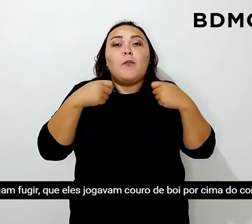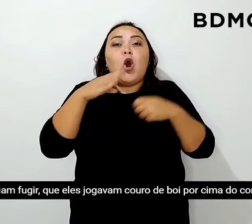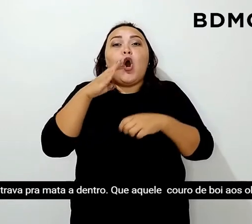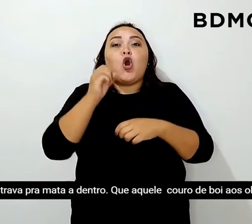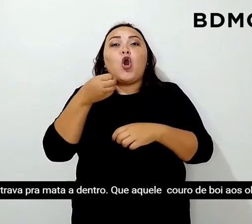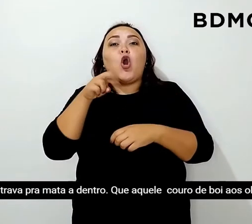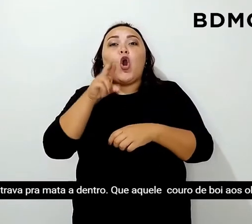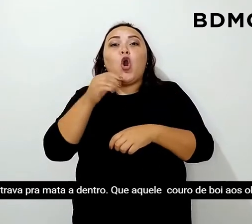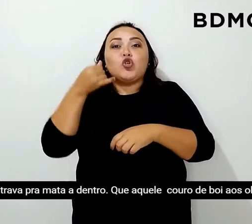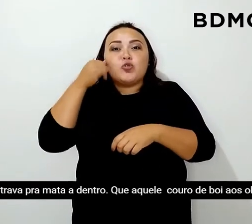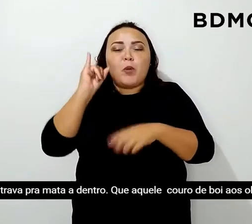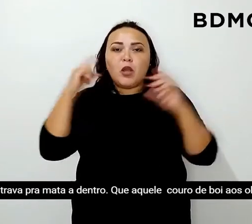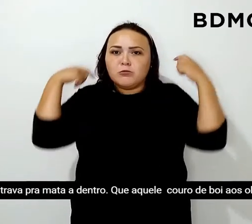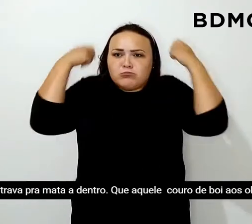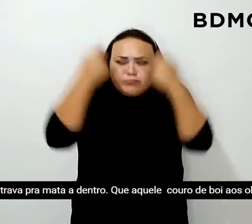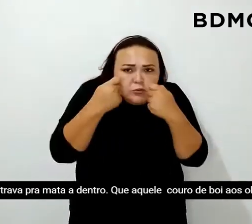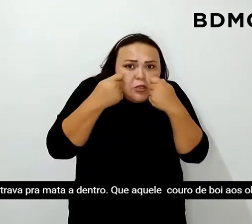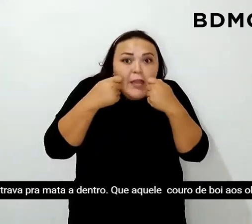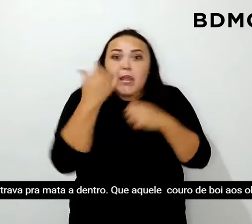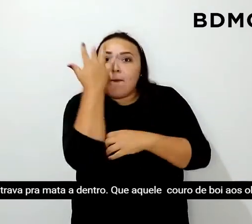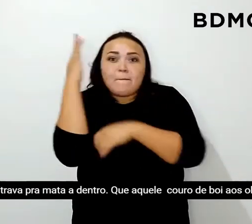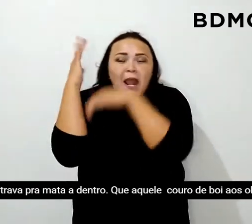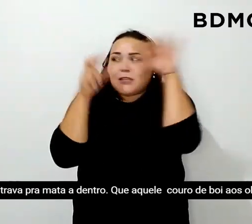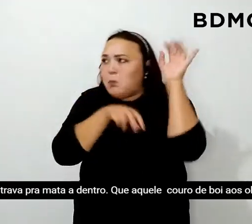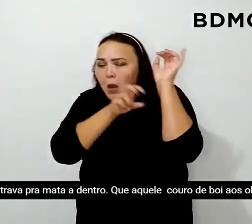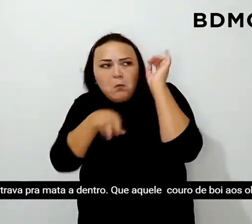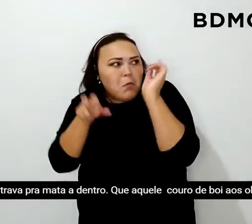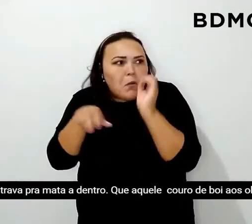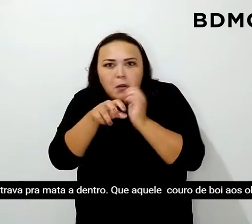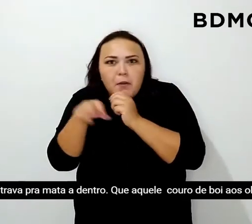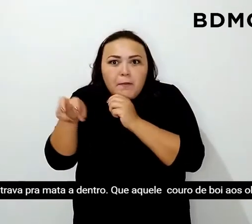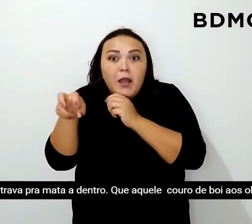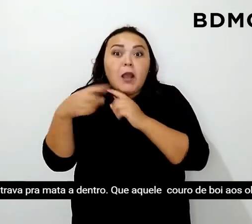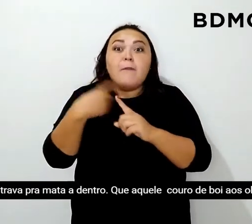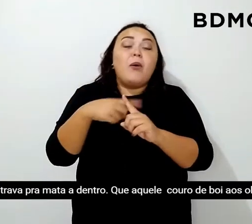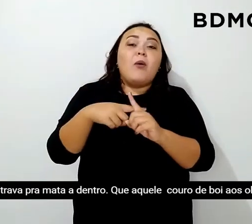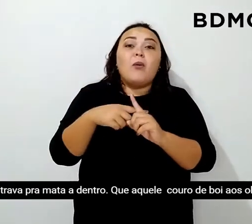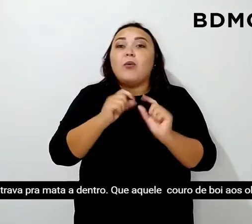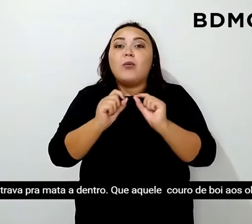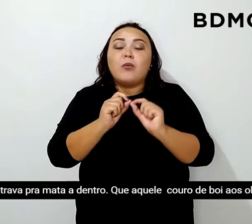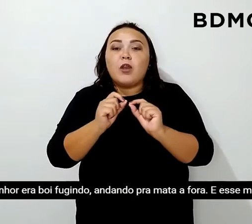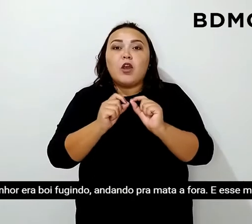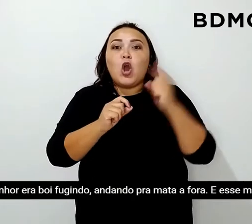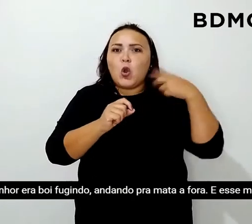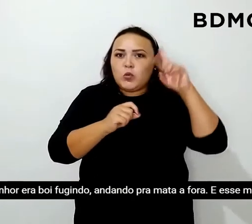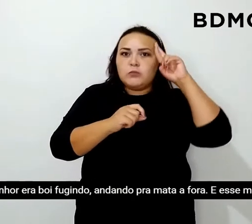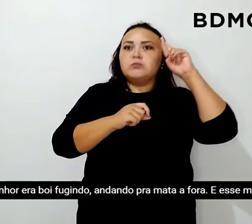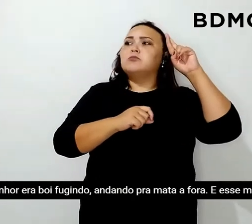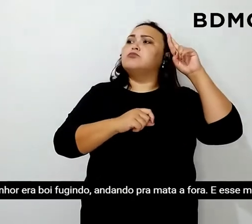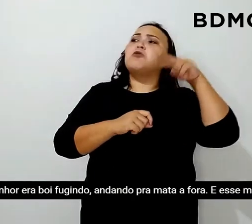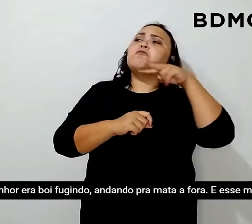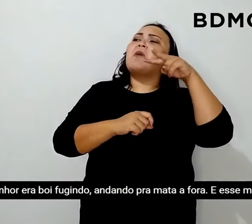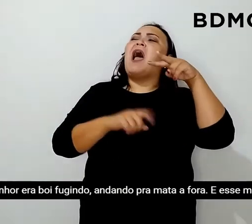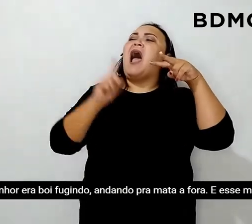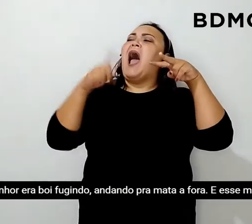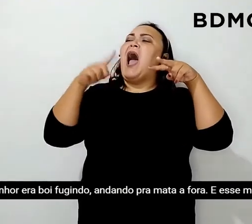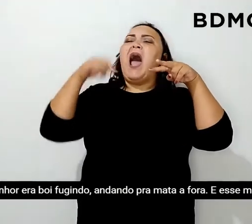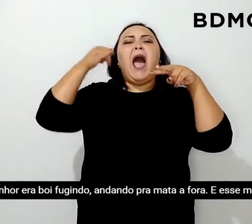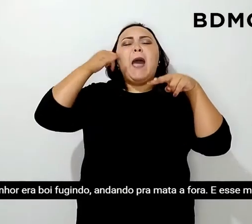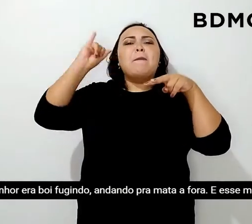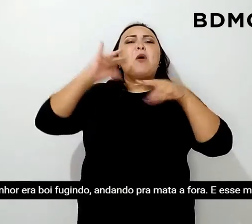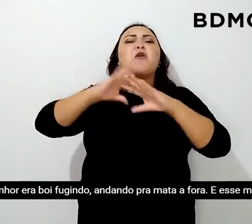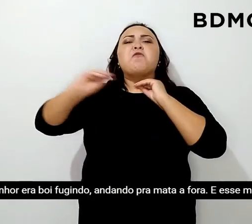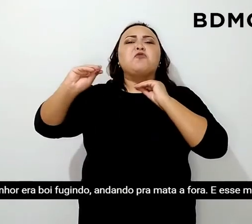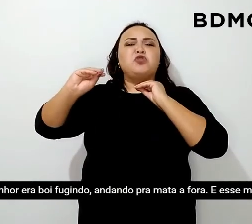corpo e entrava para matar dentro. Que aquele couro de boi aos olhos do senhor era